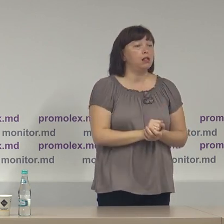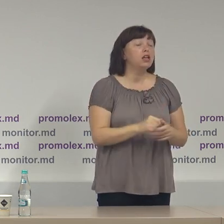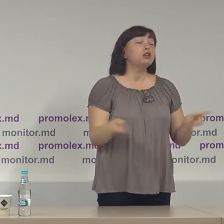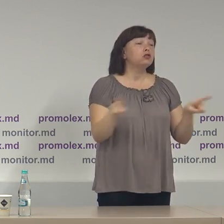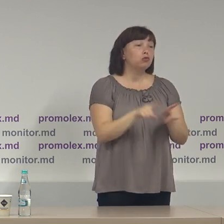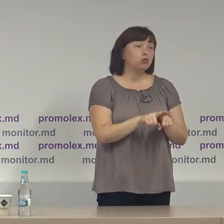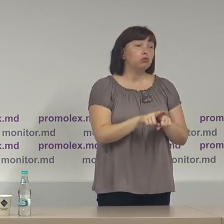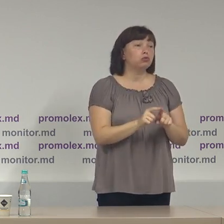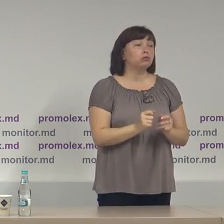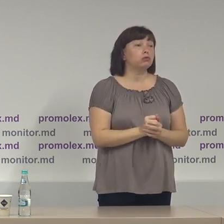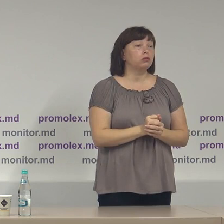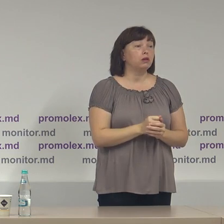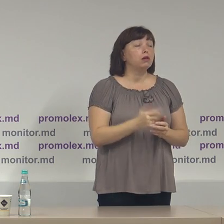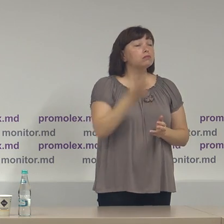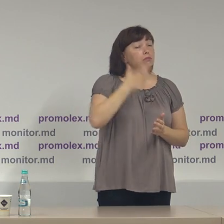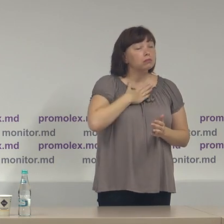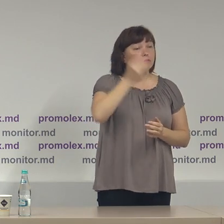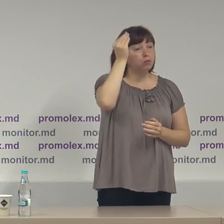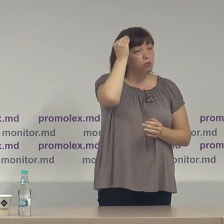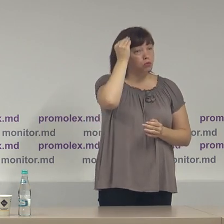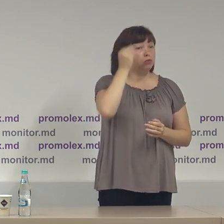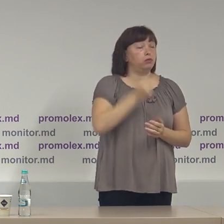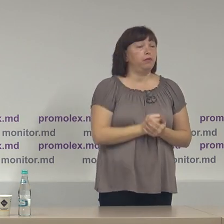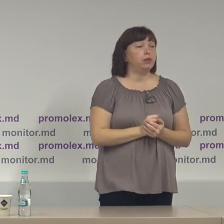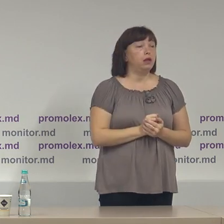totuși, din punctul nostru de vedere